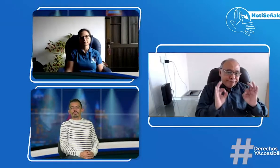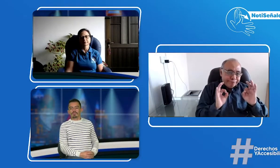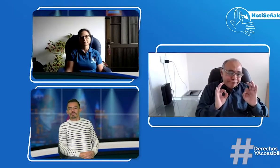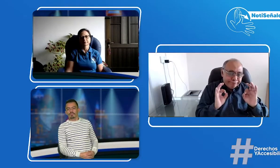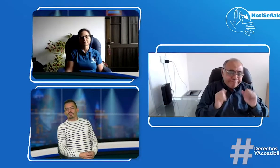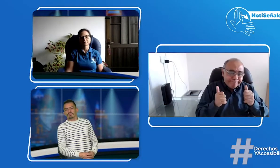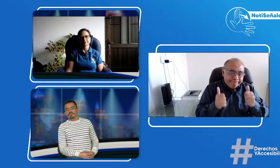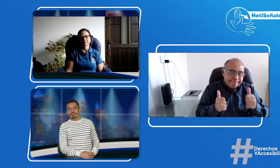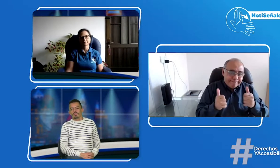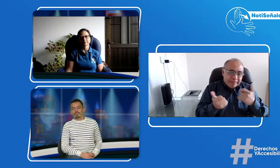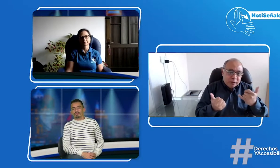Pues, qué bien.